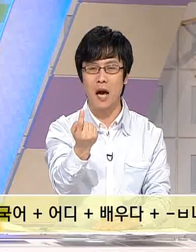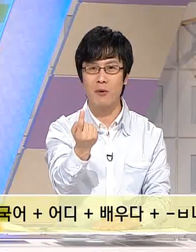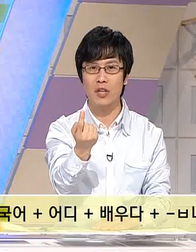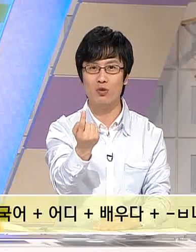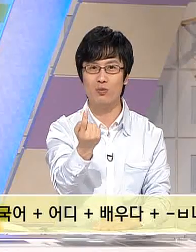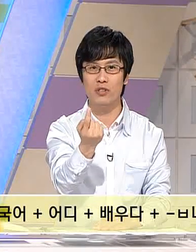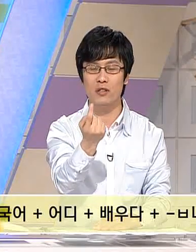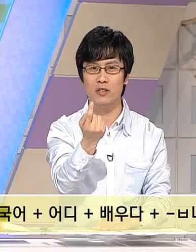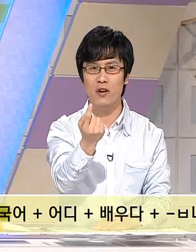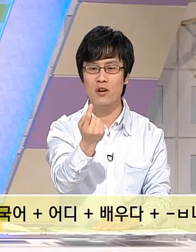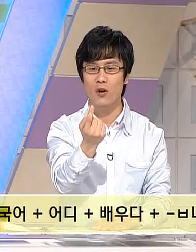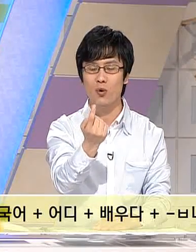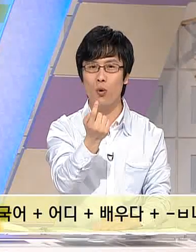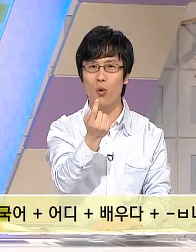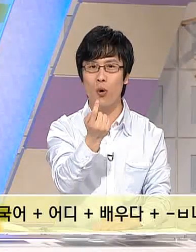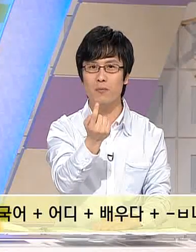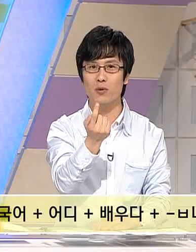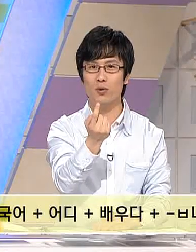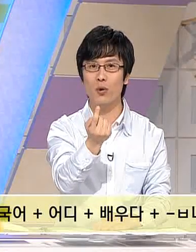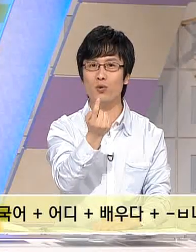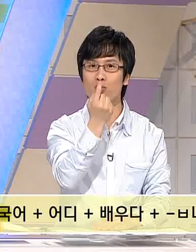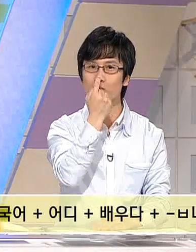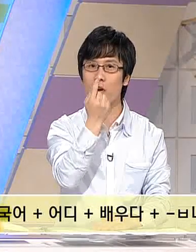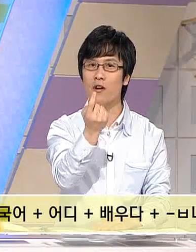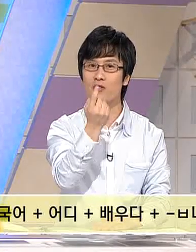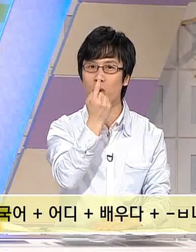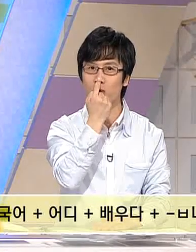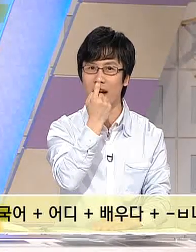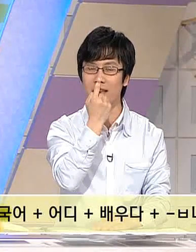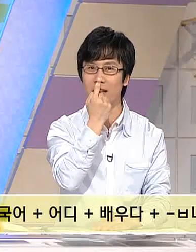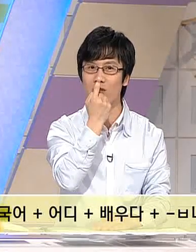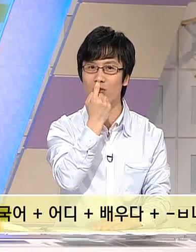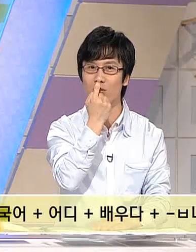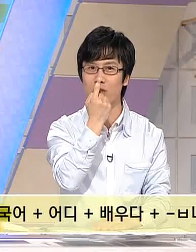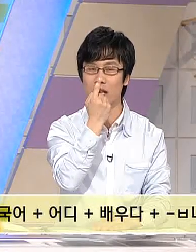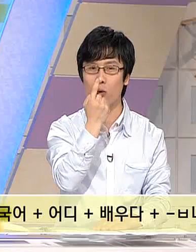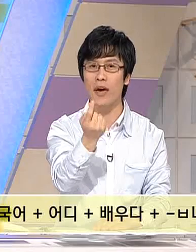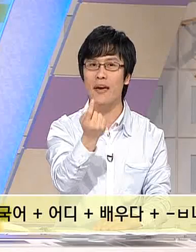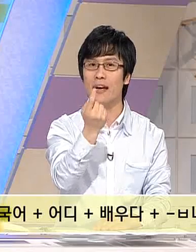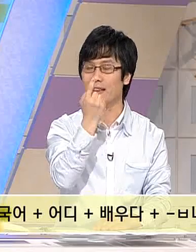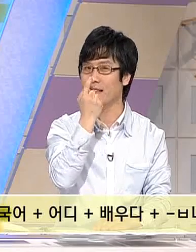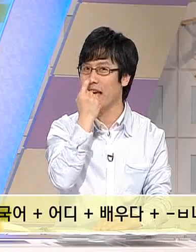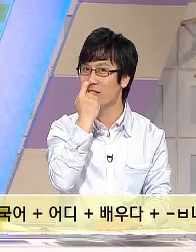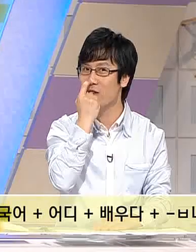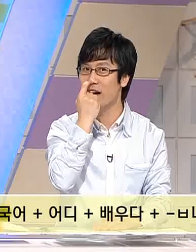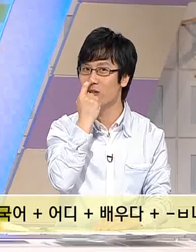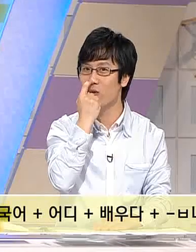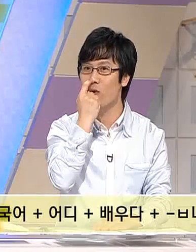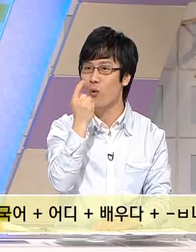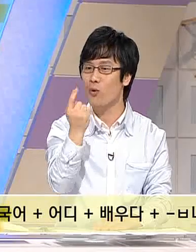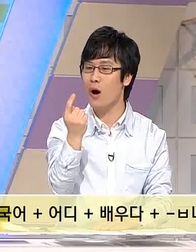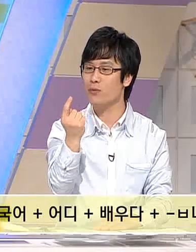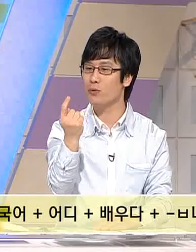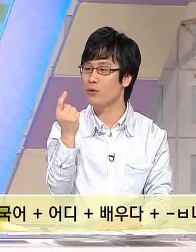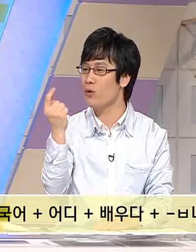가볍게 구부려서 코 앞쪽으로 두 번 정도 갖다 대주는 동작 코에 갖다 대는 거 아니고 코 앞쪽으로